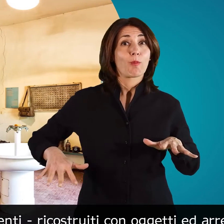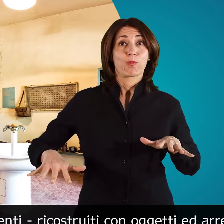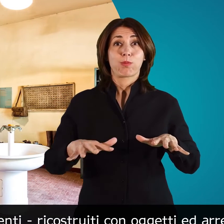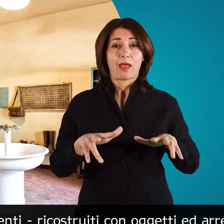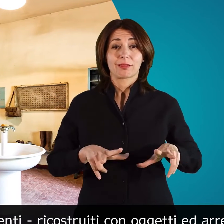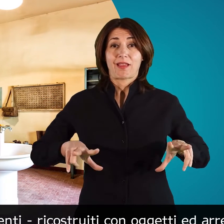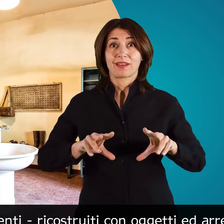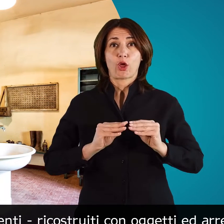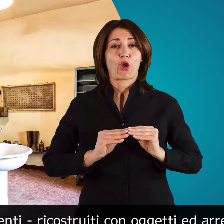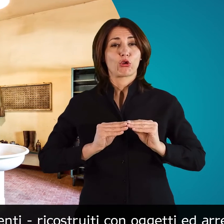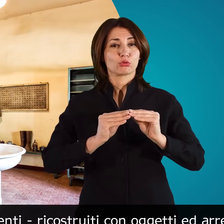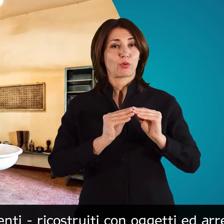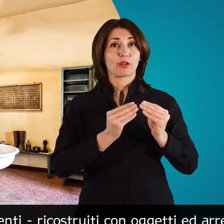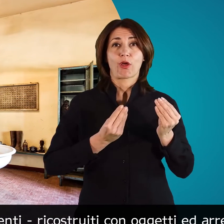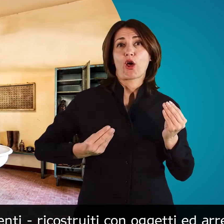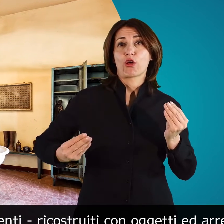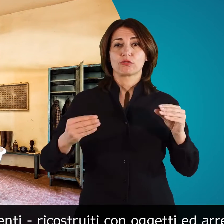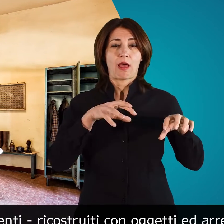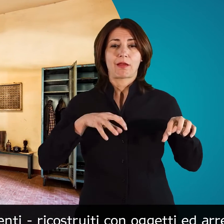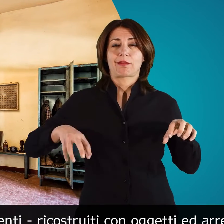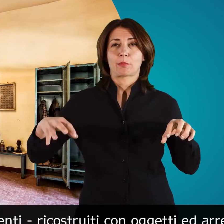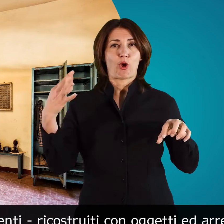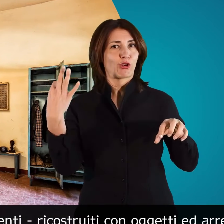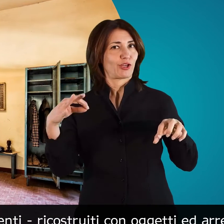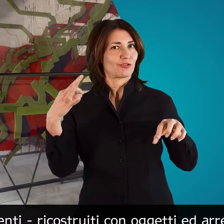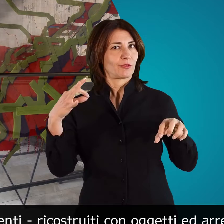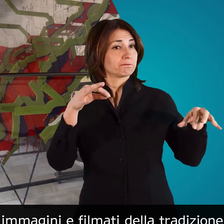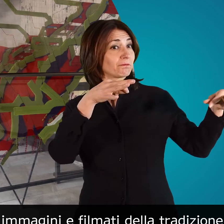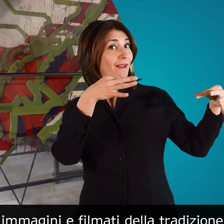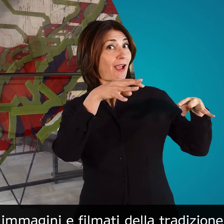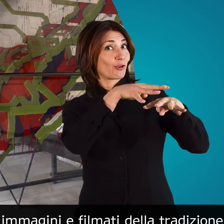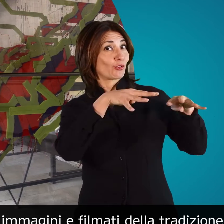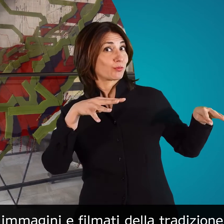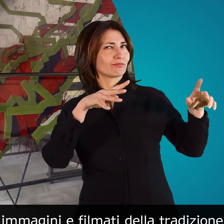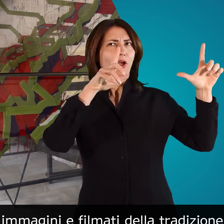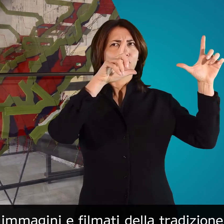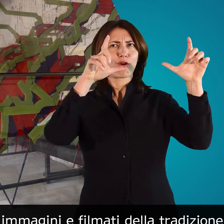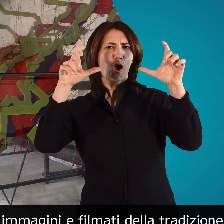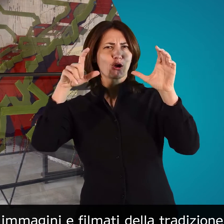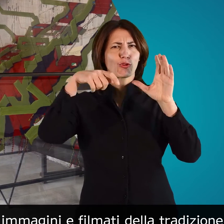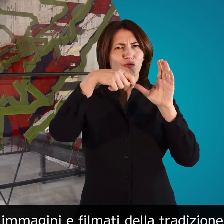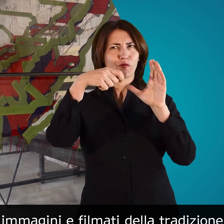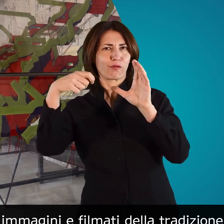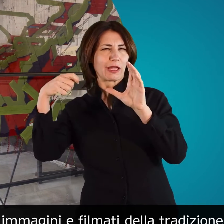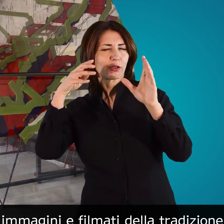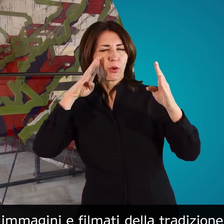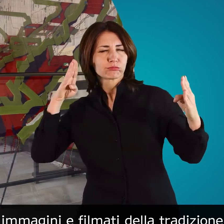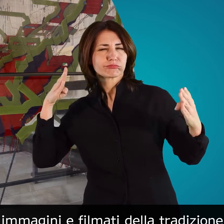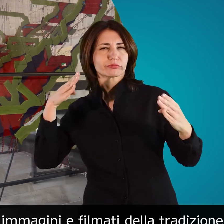gli ambienti ricostruiti con oggetti ed arredi originali cartografie immagini e